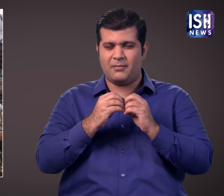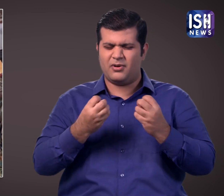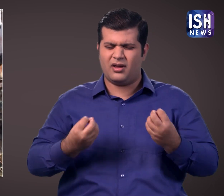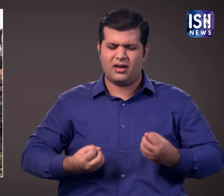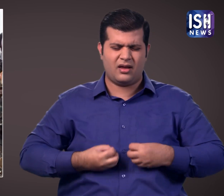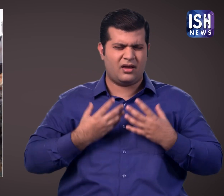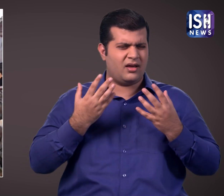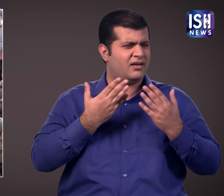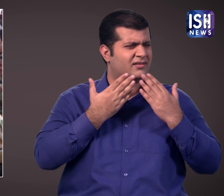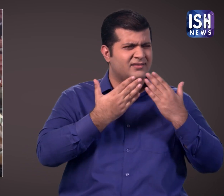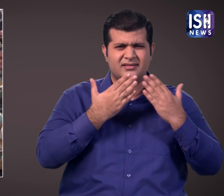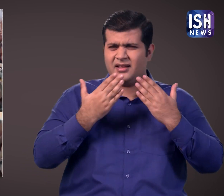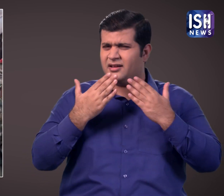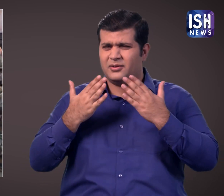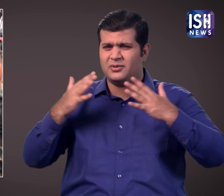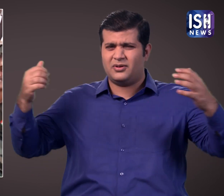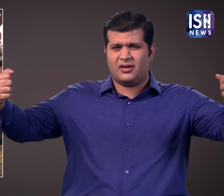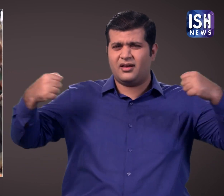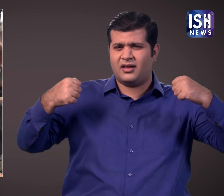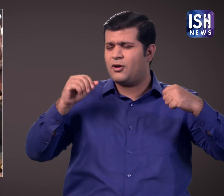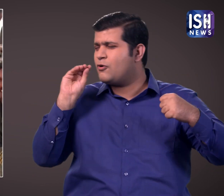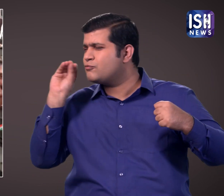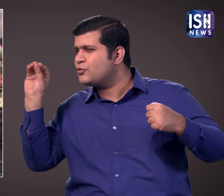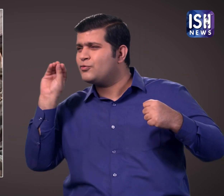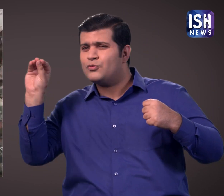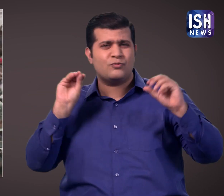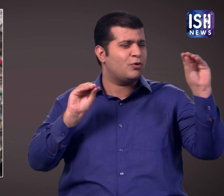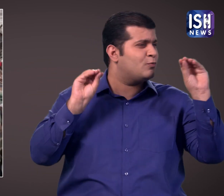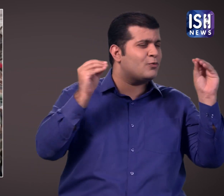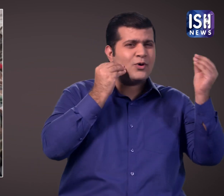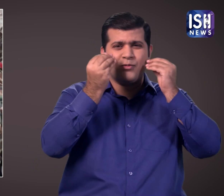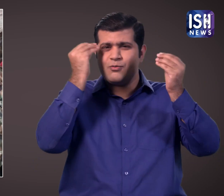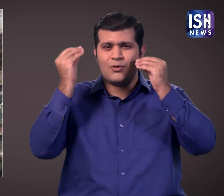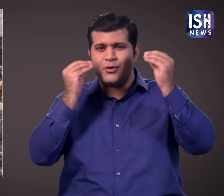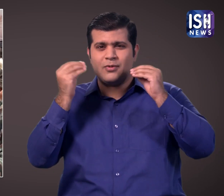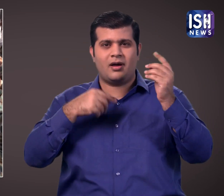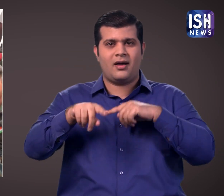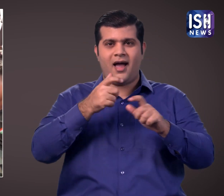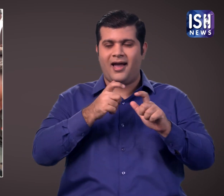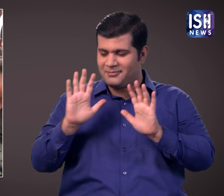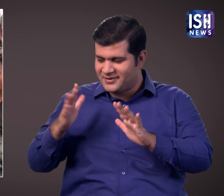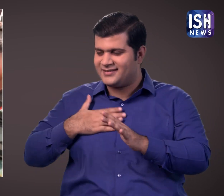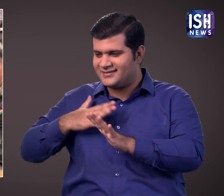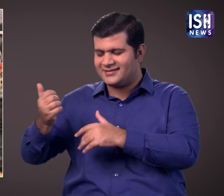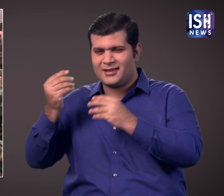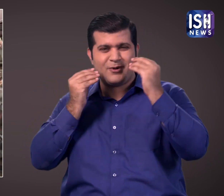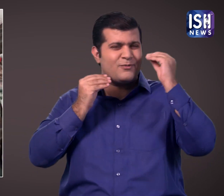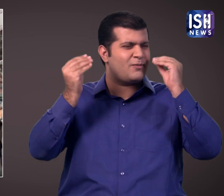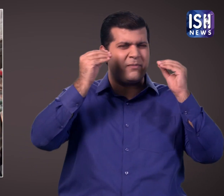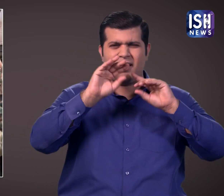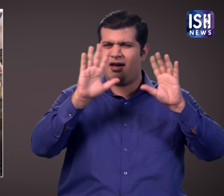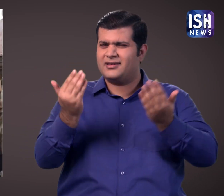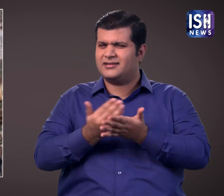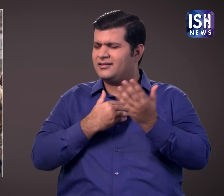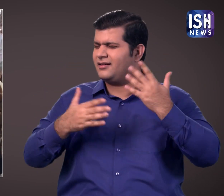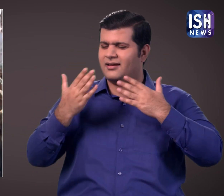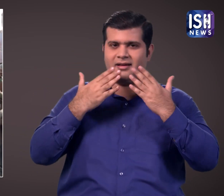बज गया और बाबु बहुत खुश हुआ उसने सेना को धन्यवाद दिया और उनके चेहरे चुमे